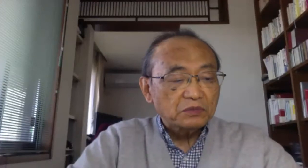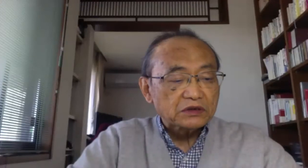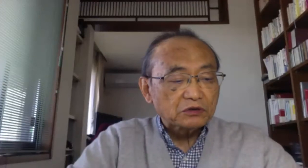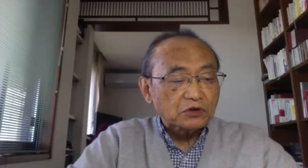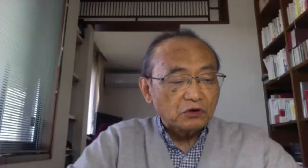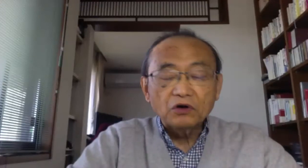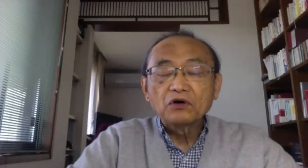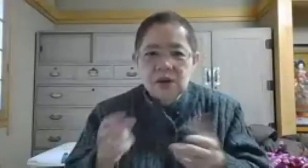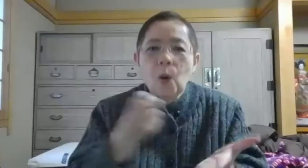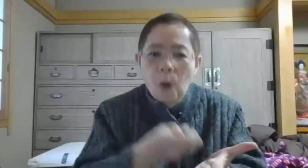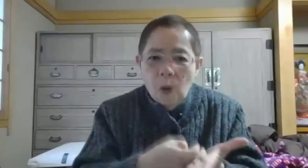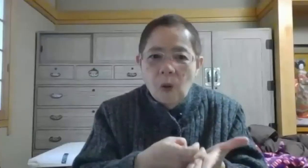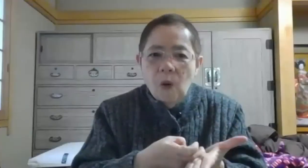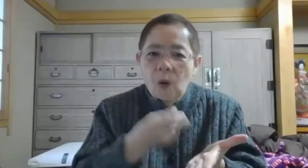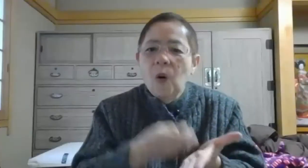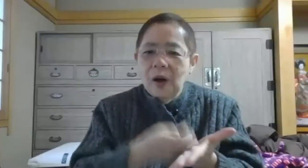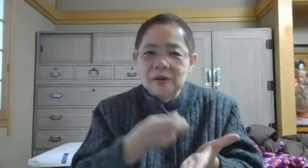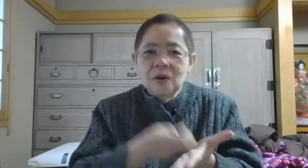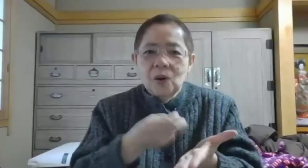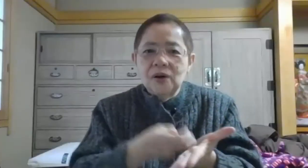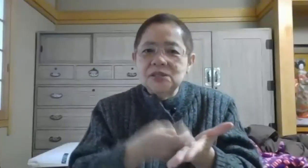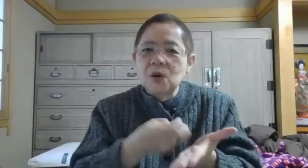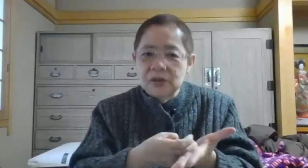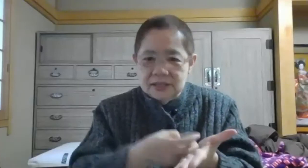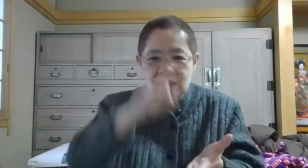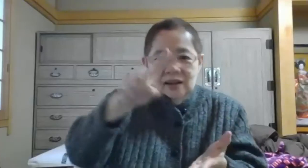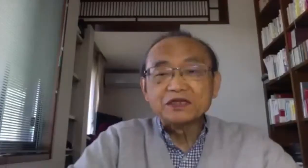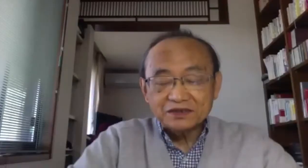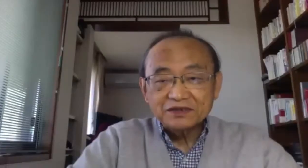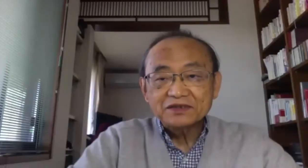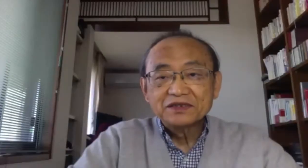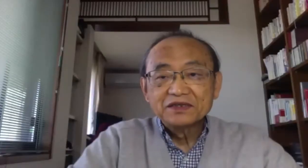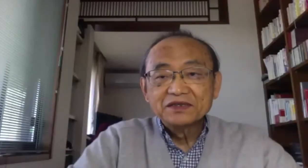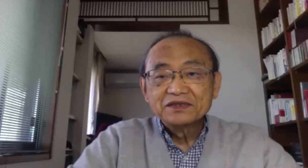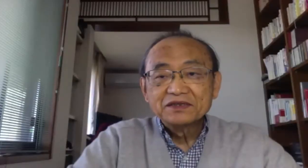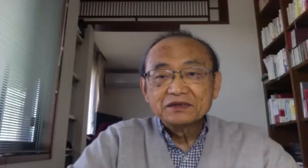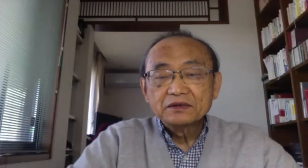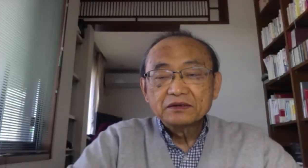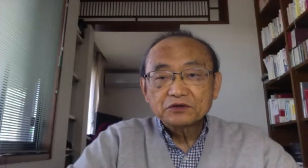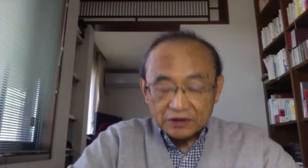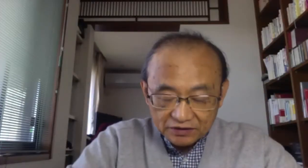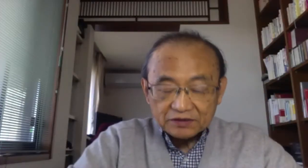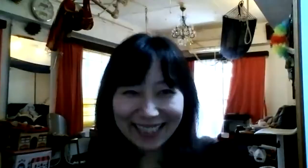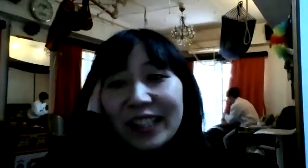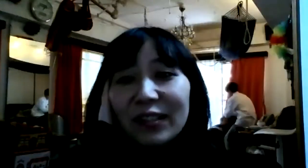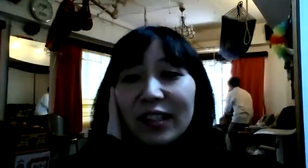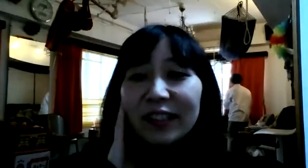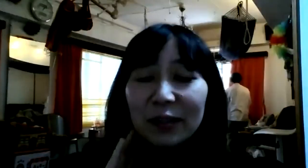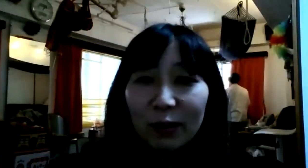措置法法律の法です三随の法ですねそうです浅野先生、それ